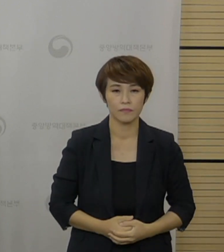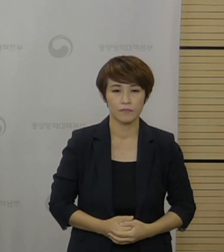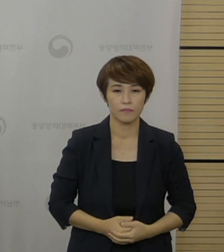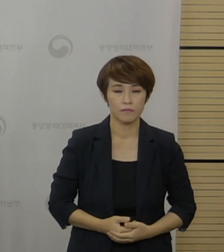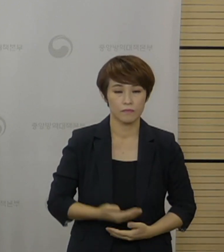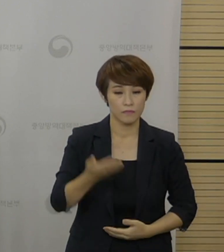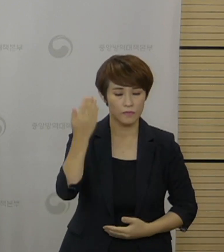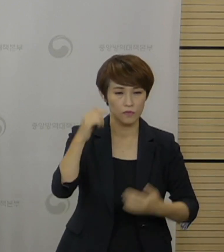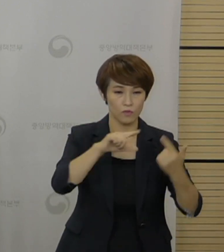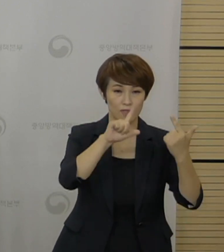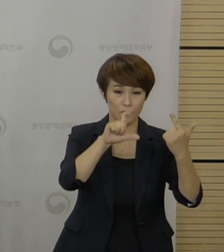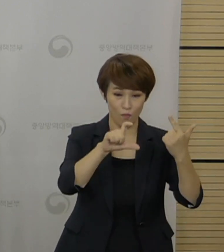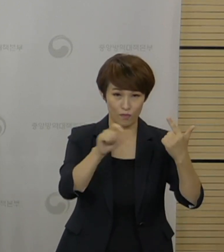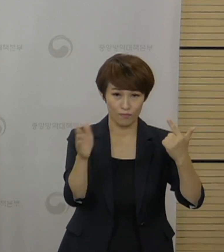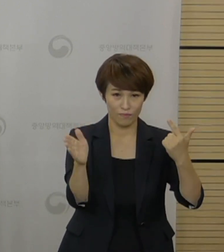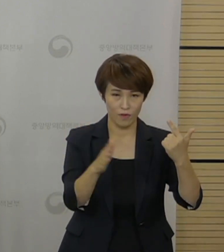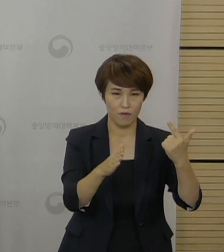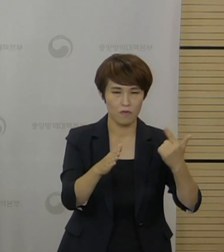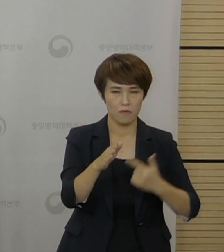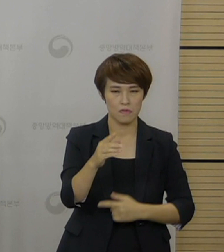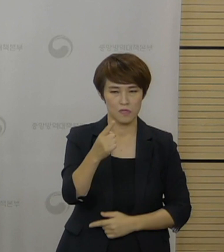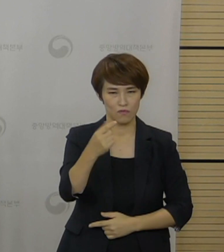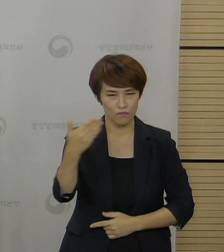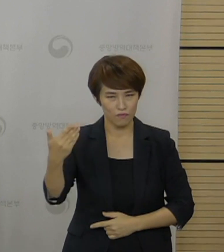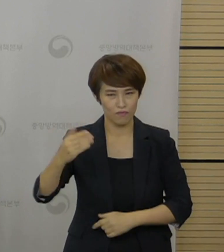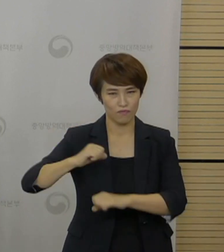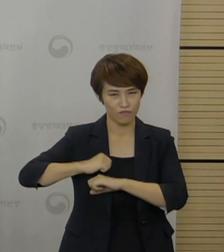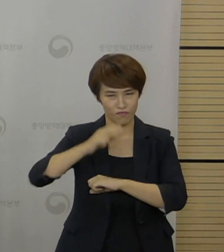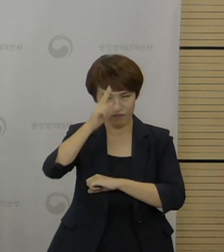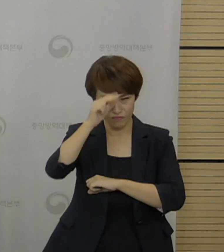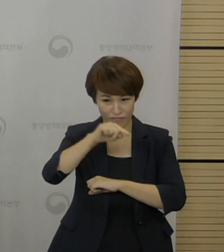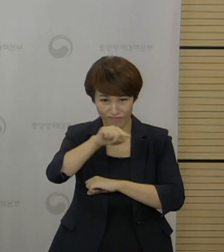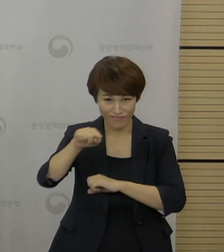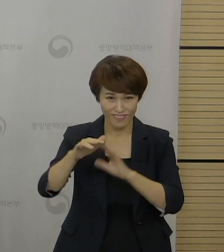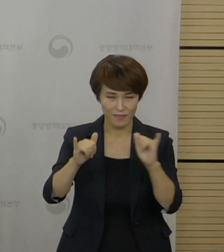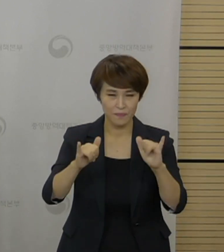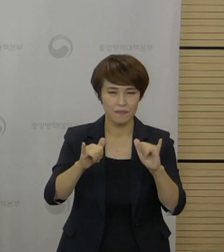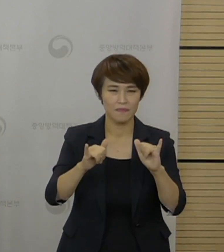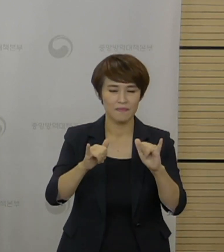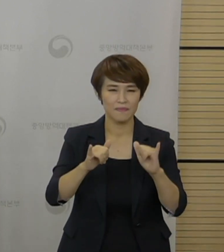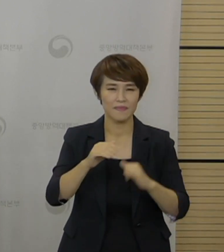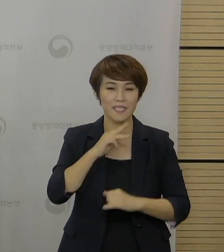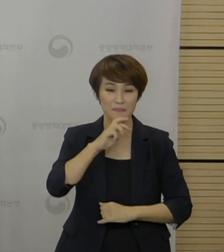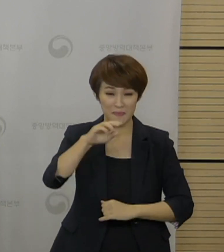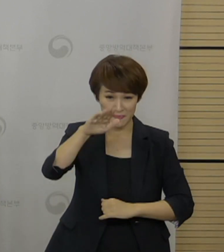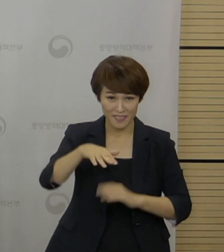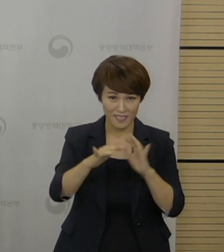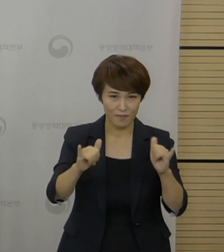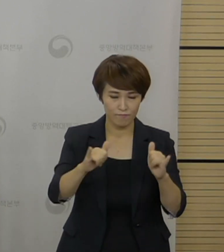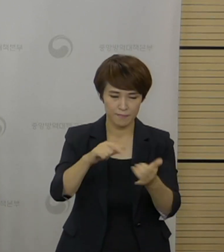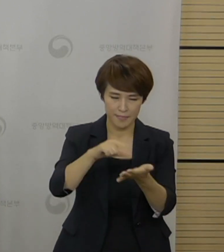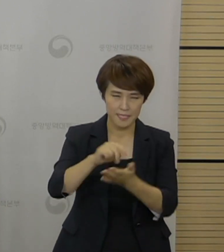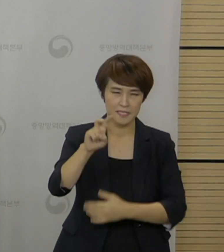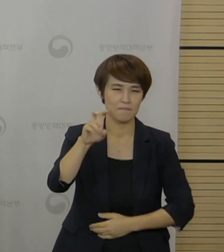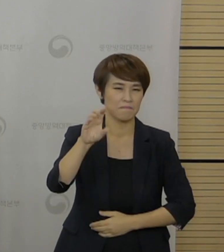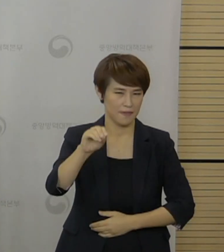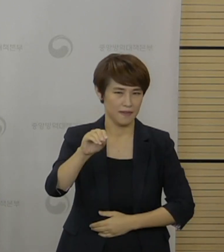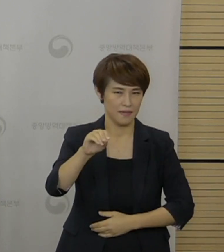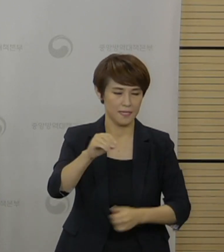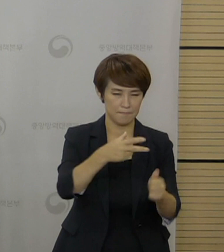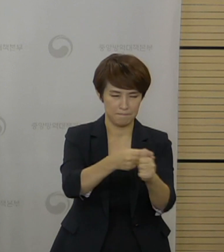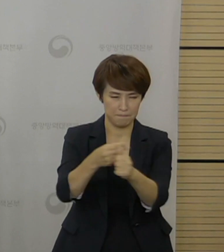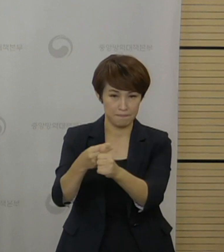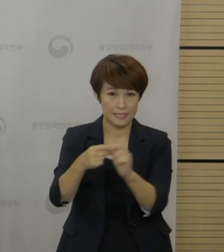6월 15일부터 시작된 사회필수인력 등 2분기 30세 미만 접종 대상자 약 20만 명에 대한 1차